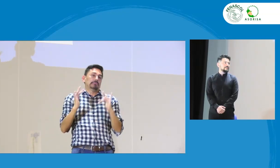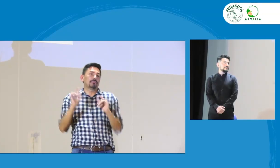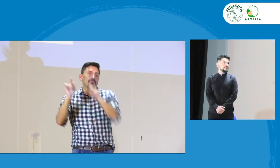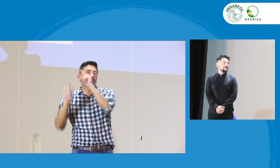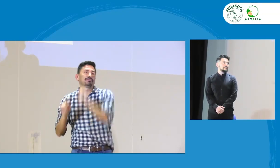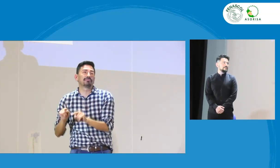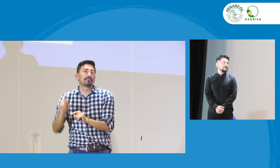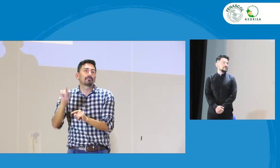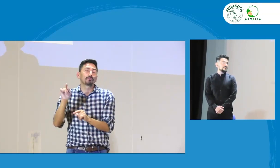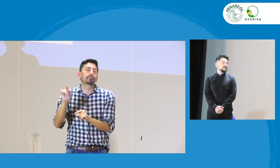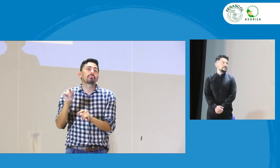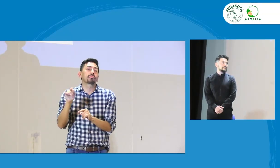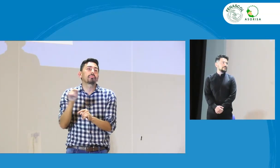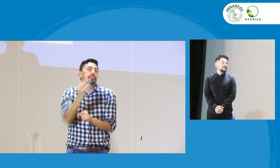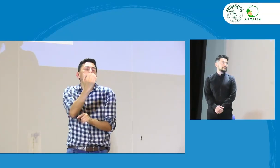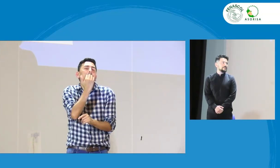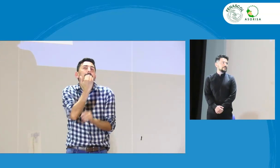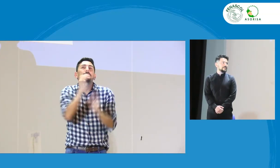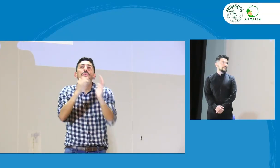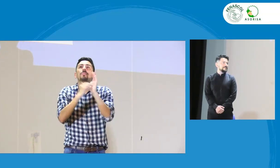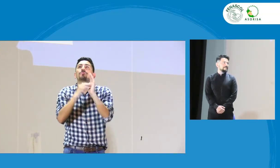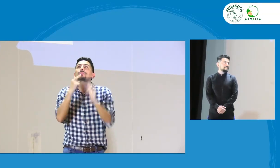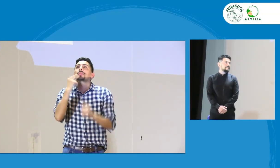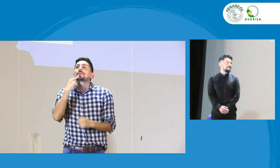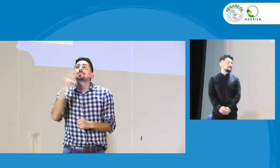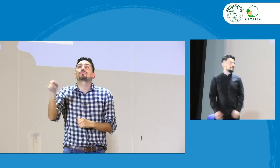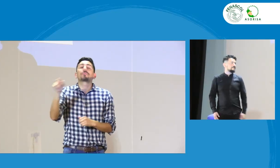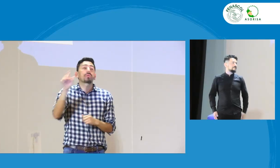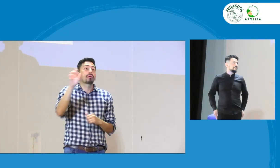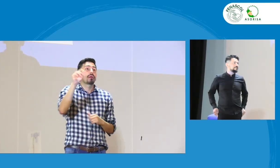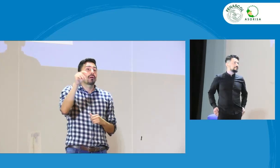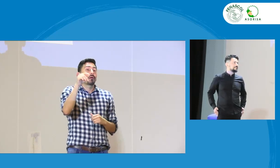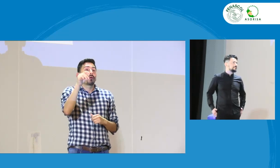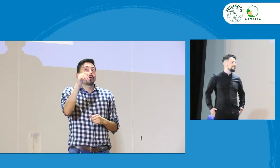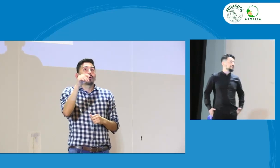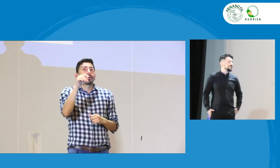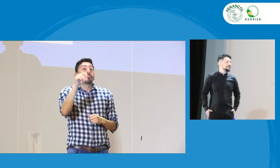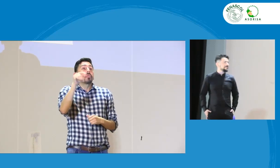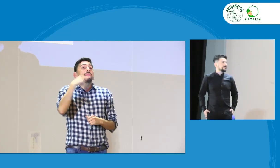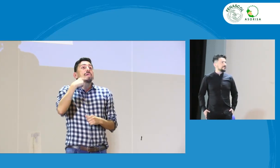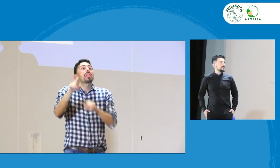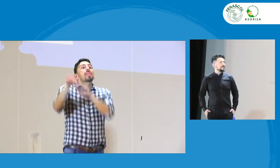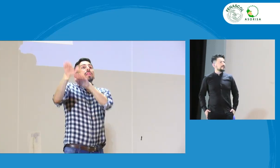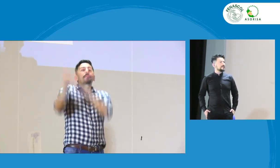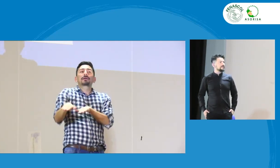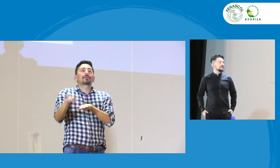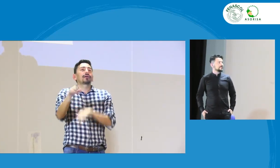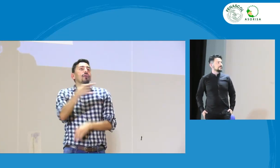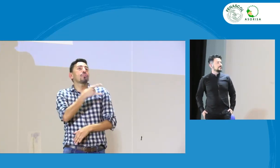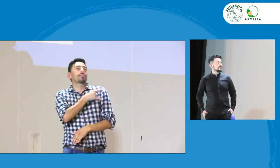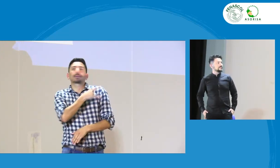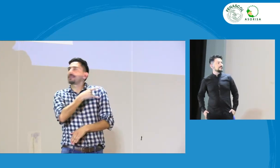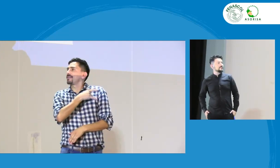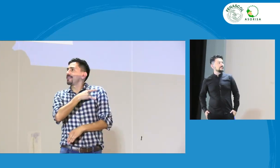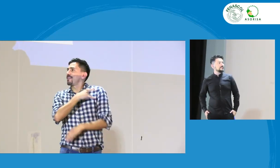allí hemos visto pues algunos desacuerdos en este tema en cuanto a la representatividad, por ejemplo, de las